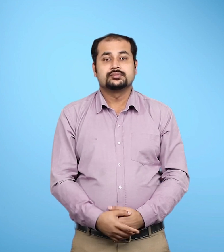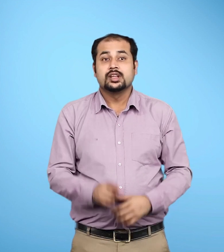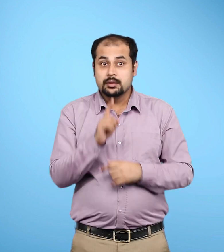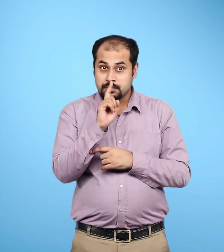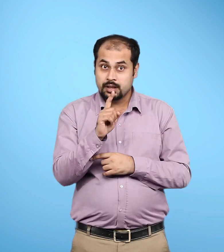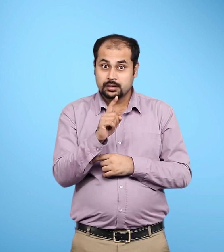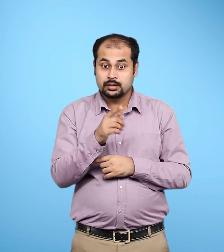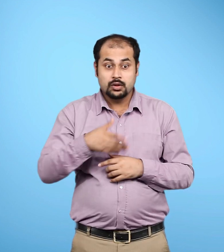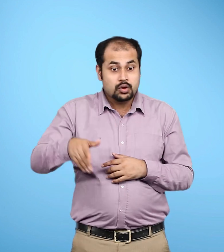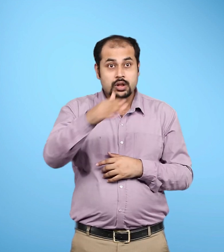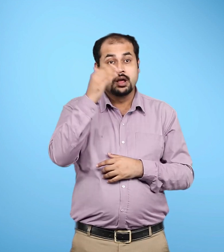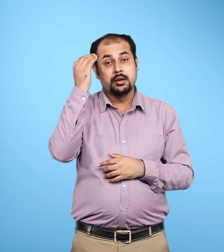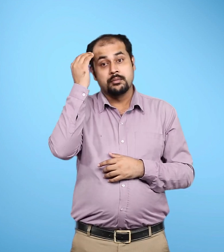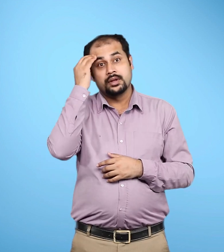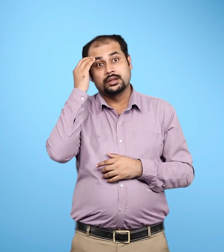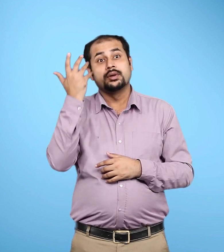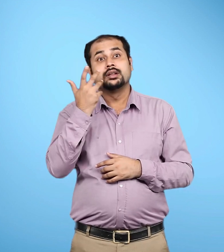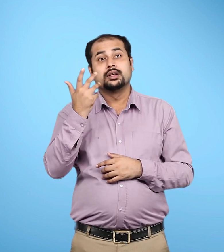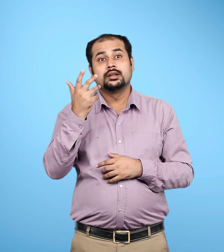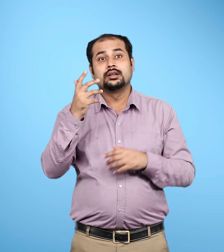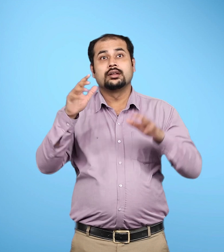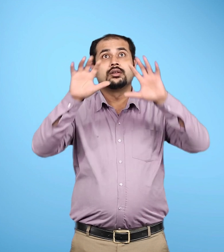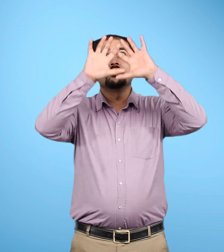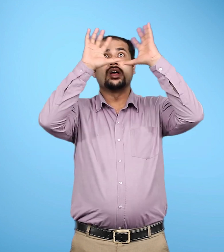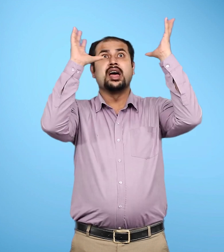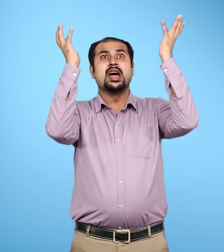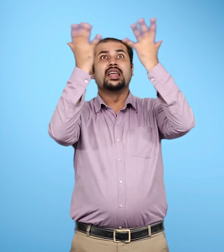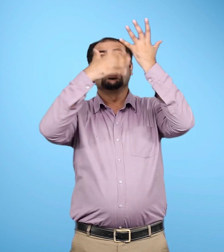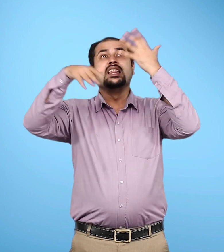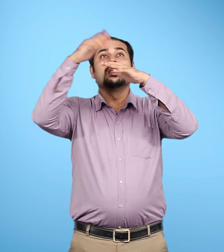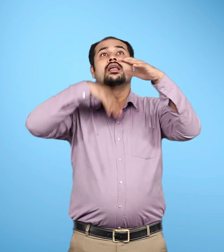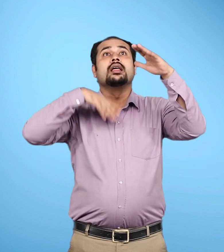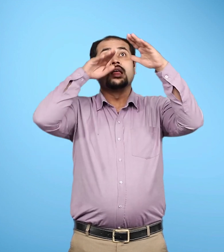लेकिन फिर भी हम जानते हैं कि हम सभी इसी ब्रम्हंड का हिस्सा है